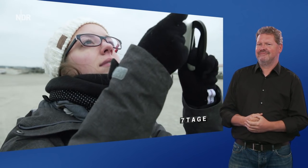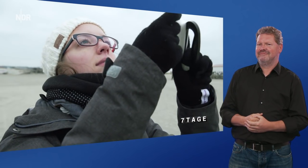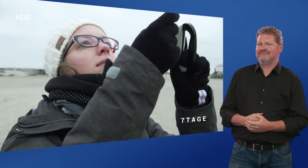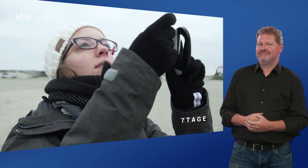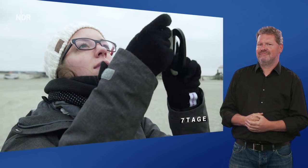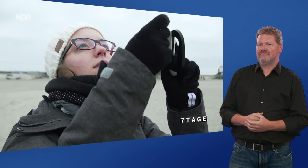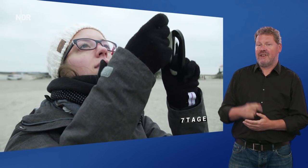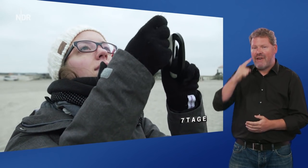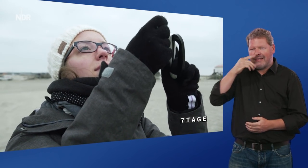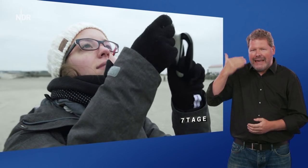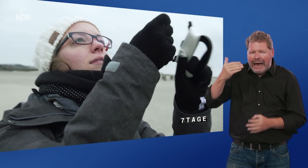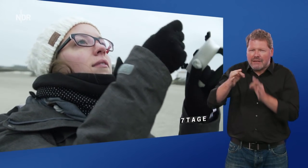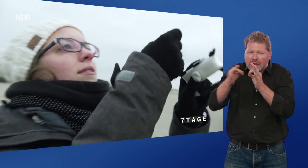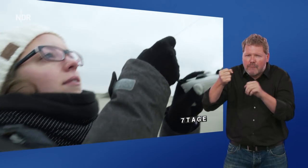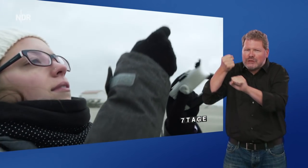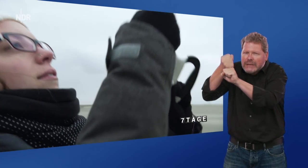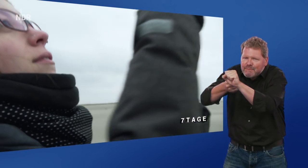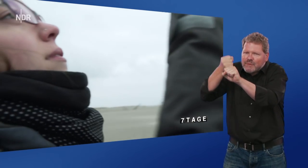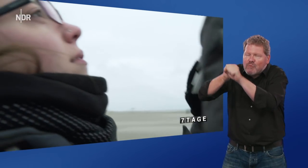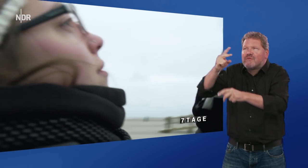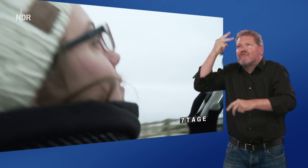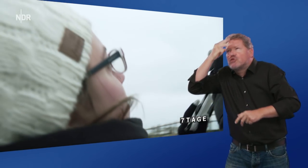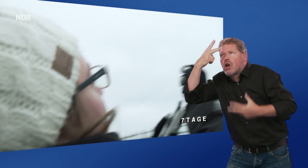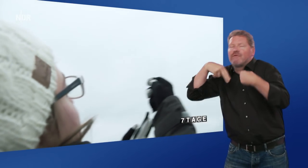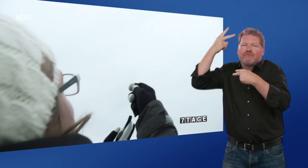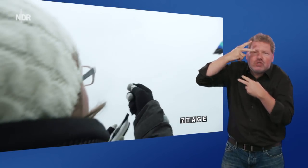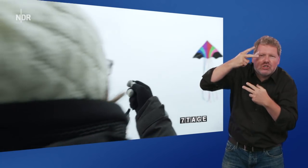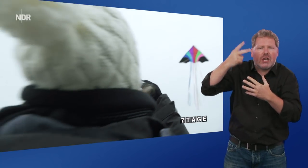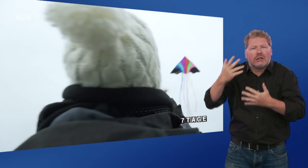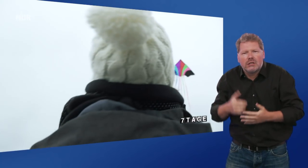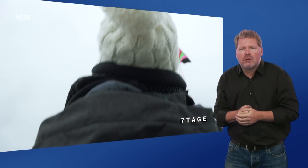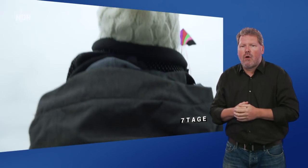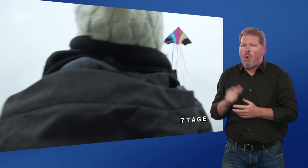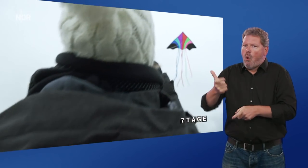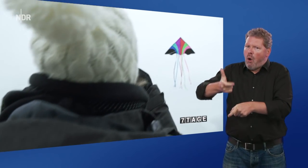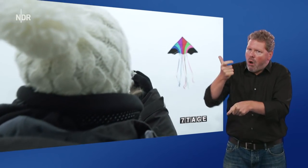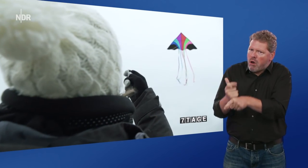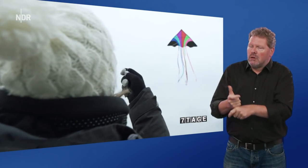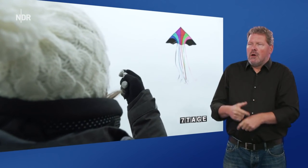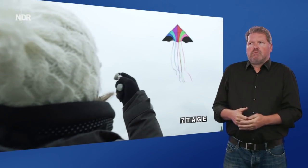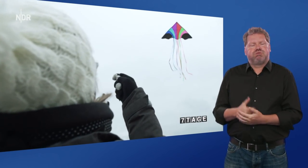Aber wenn man jeden Tag darum kämpfen muss, verstanden zu werden, das ist viel härter, als man sich vorstellen kann.